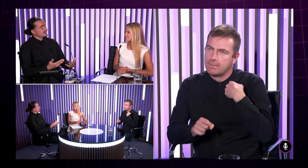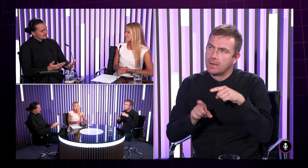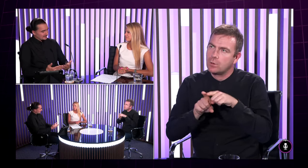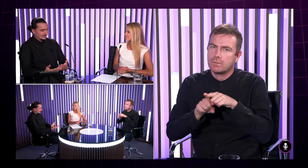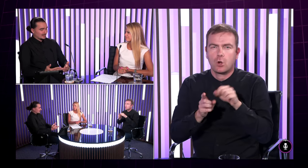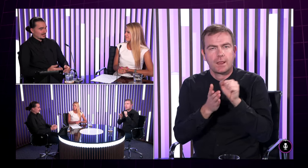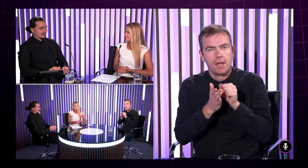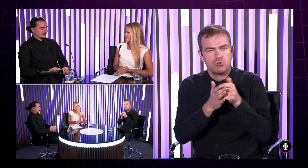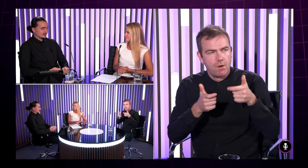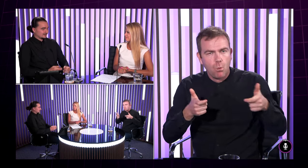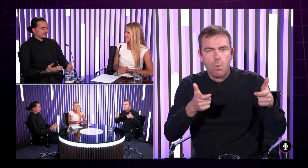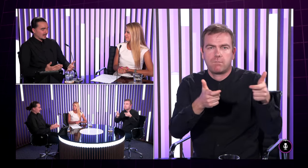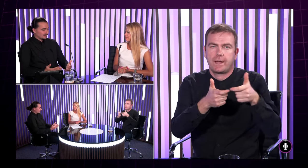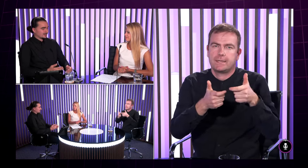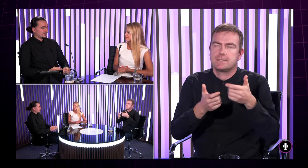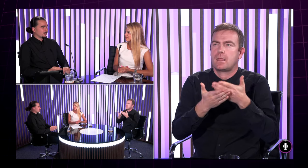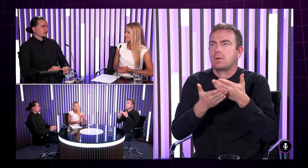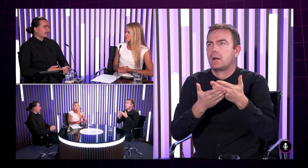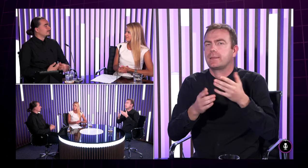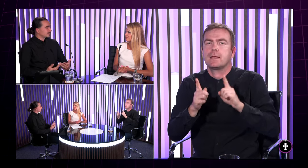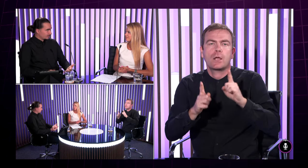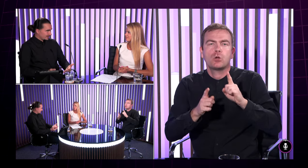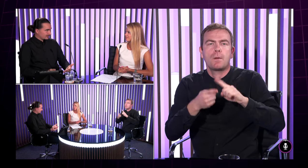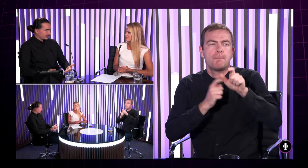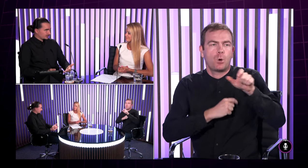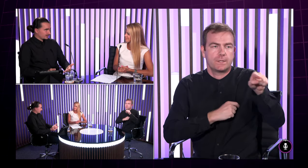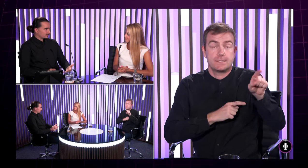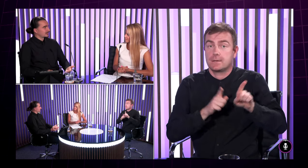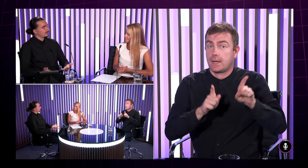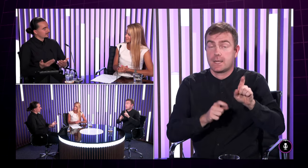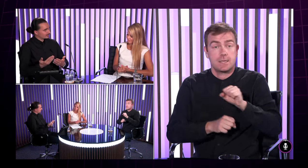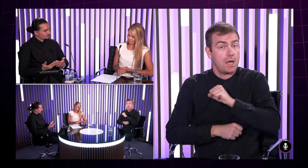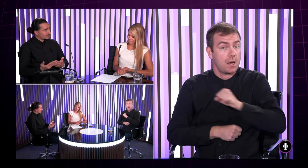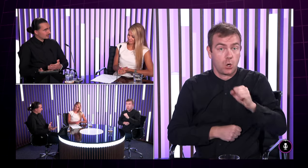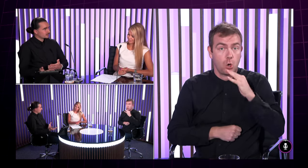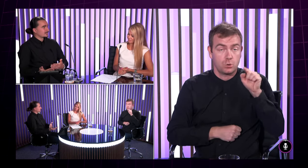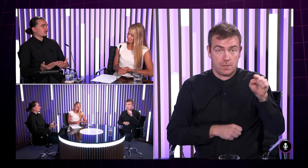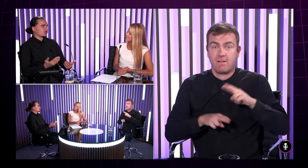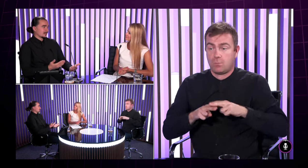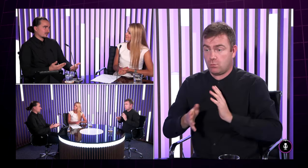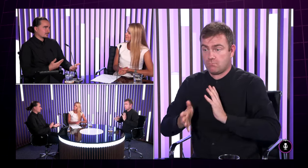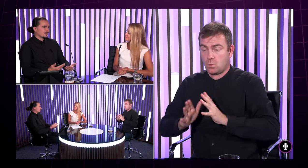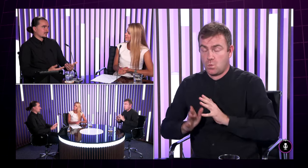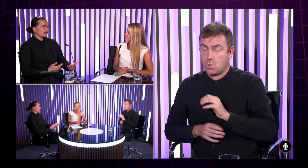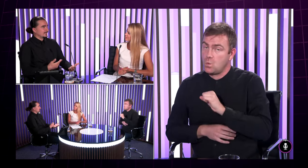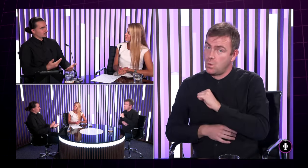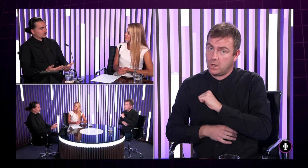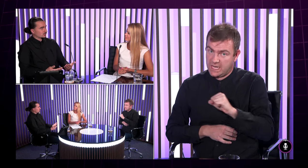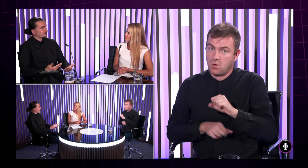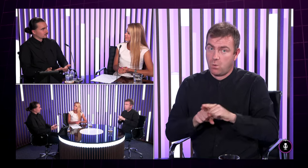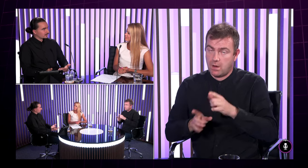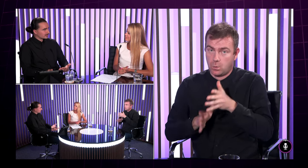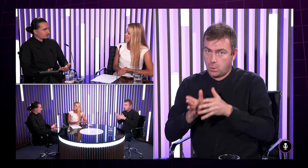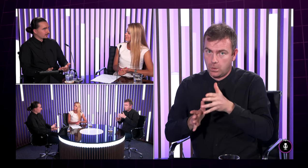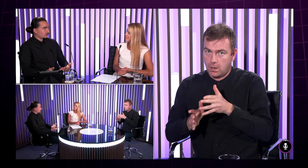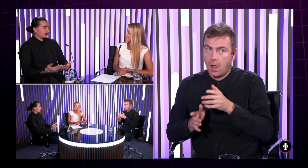tlmočení i z tých teda aj vládnych predstaviteľov že vie to by niekedy náročné niekedy aj teda na tú rýchlosť niekedy možno aj na to zamyslenie či